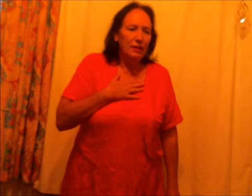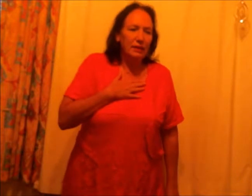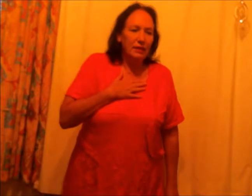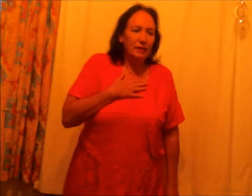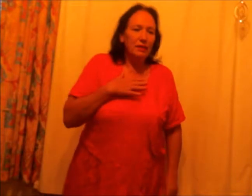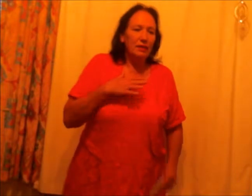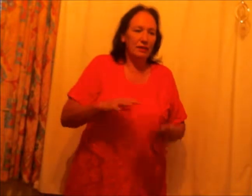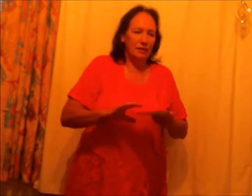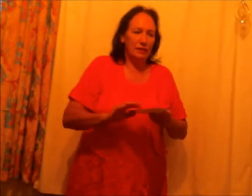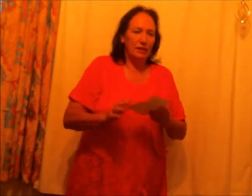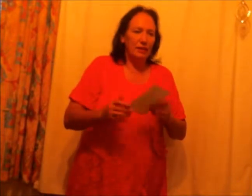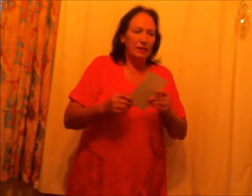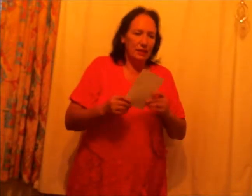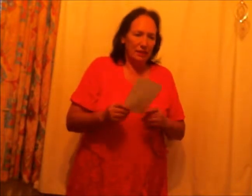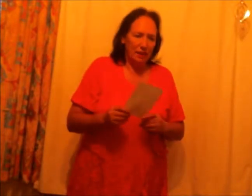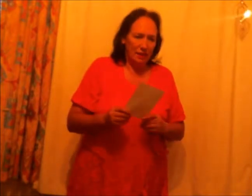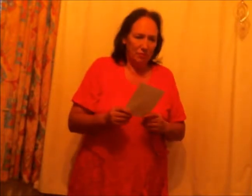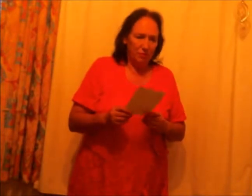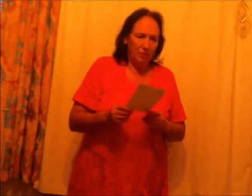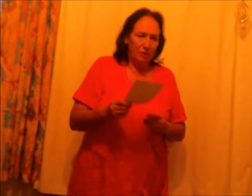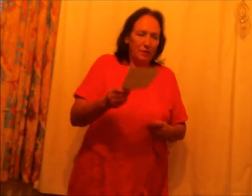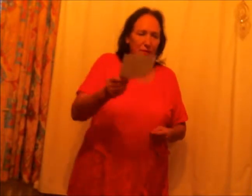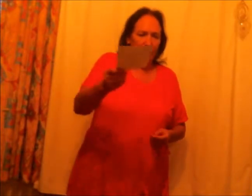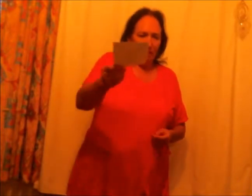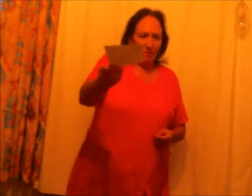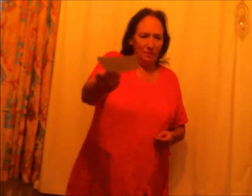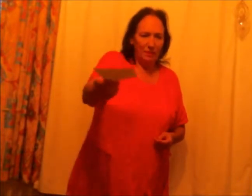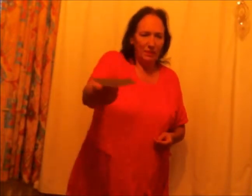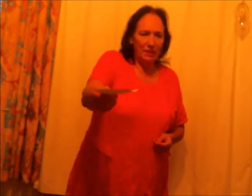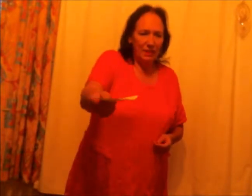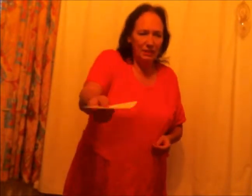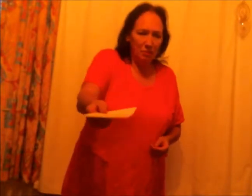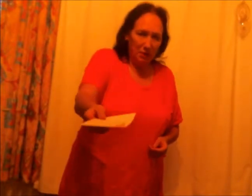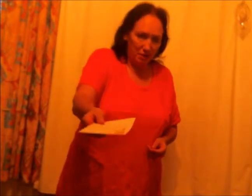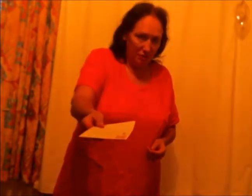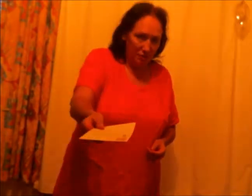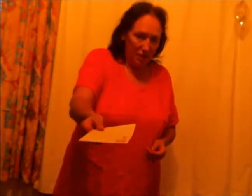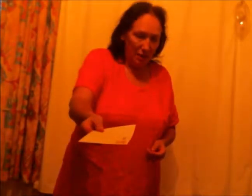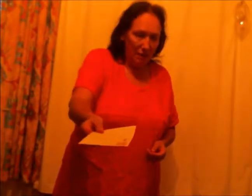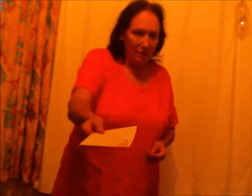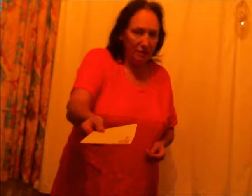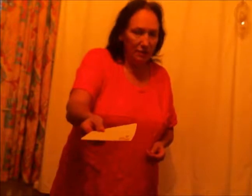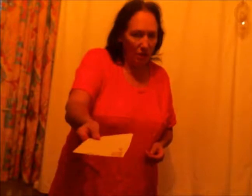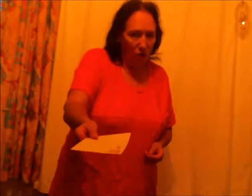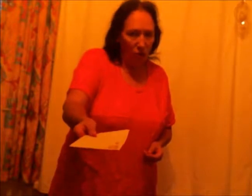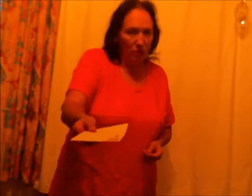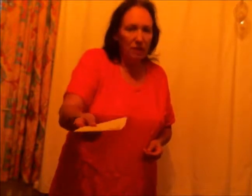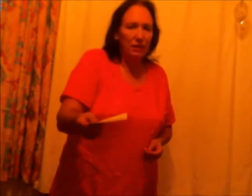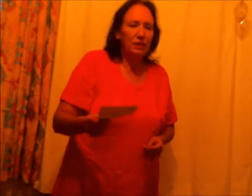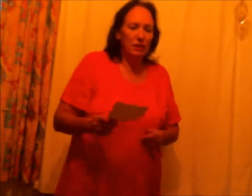Ik geef deze brief aan jou. Ik